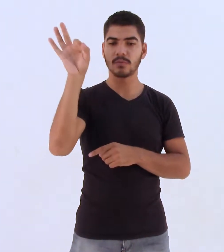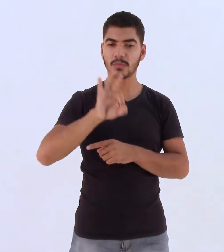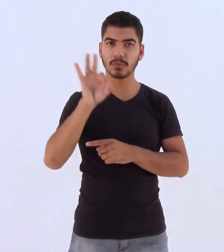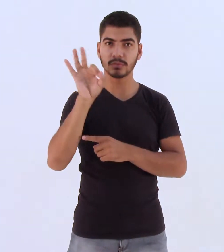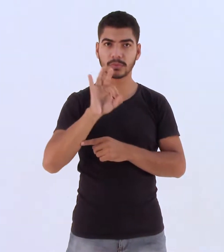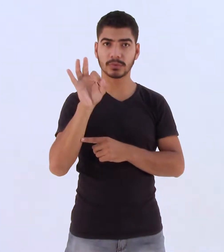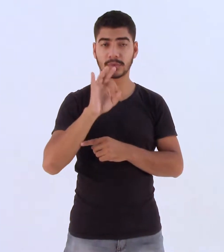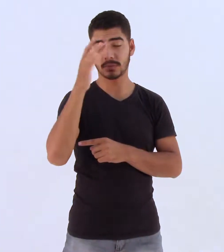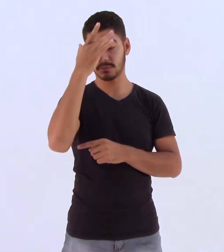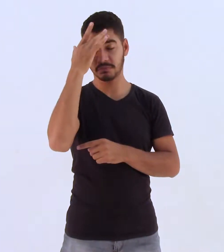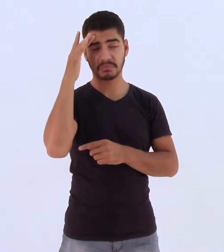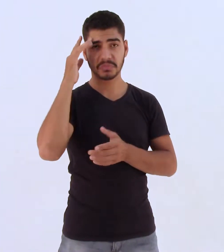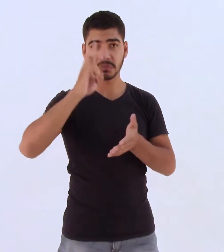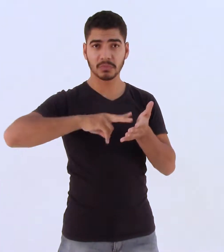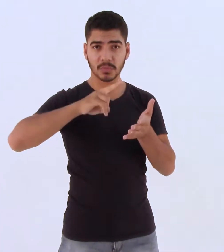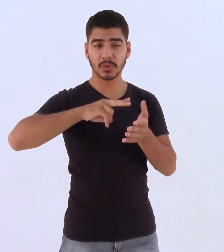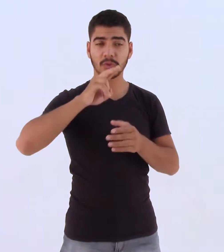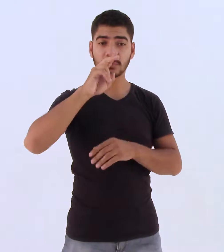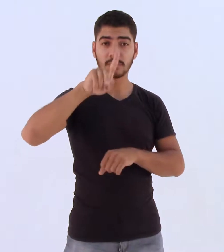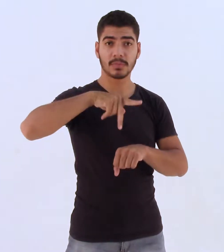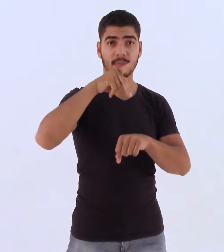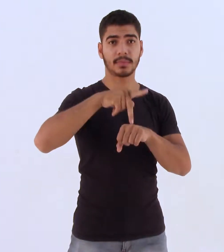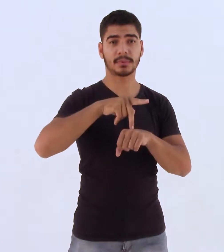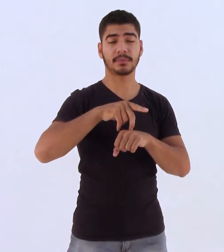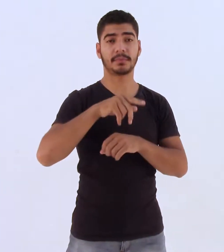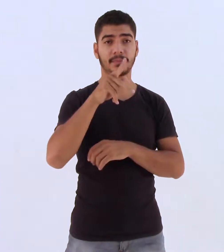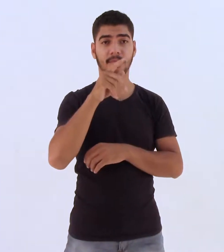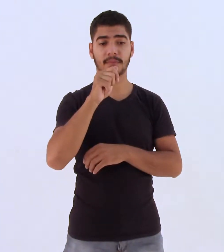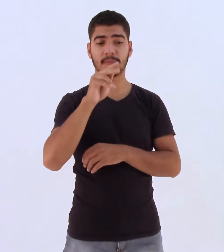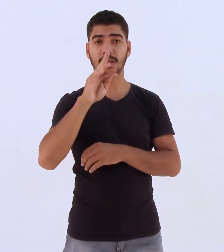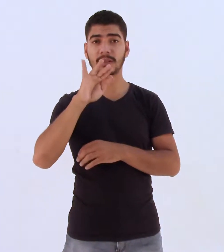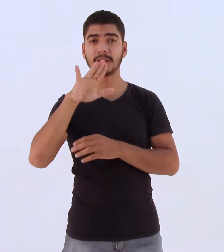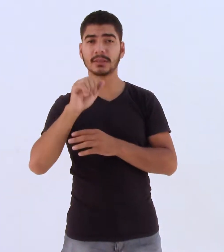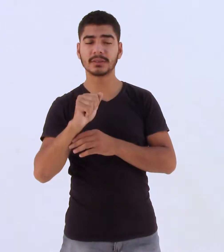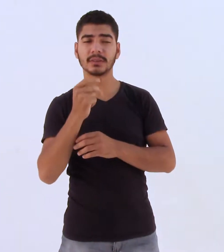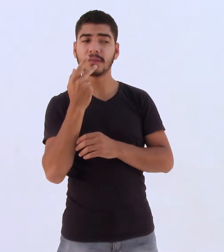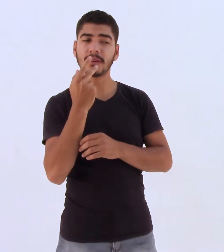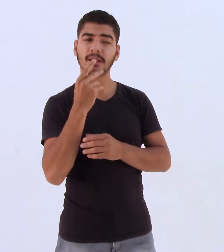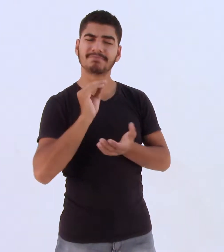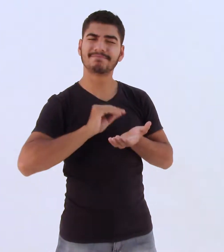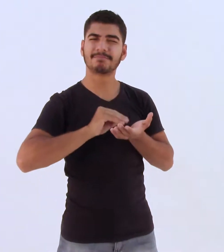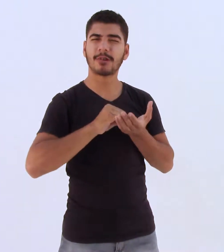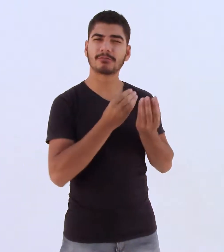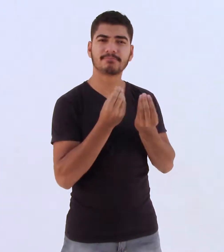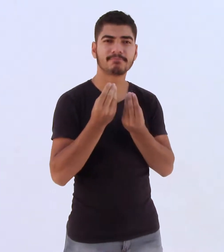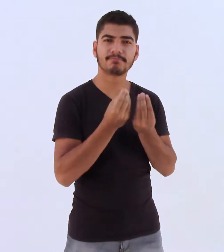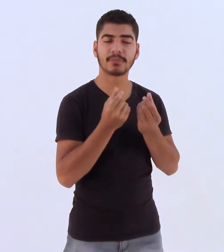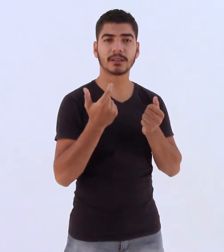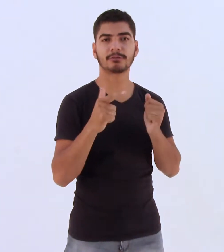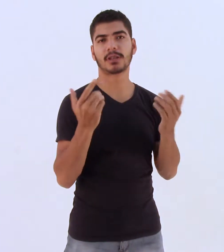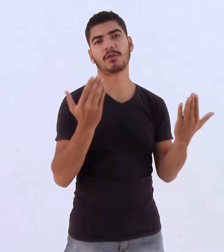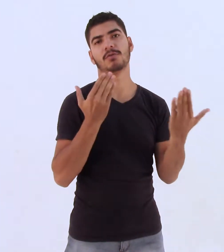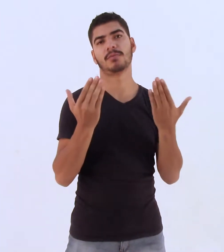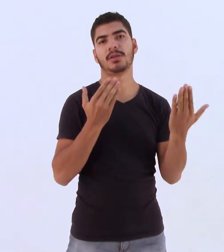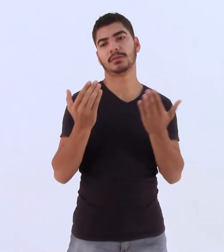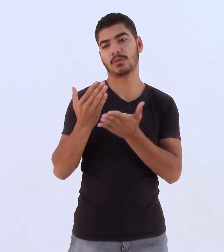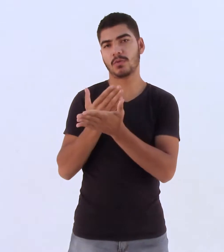de livros no país. Patrícia explica que falta alma para o e-book e que não há comparação com a leitura de um livro novo,